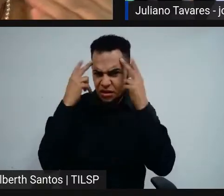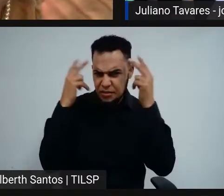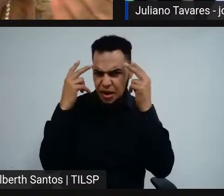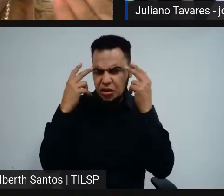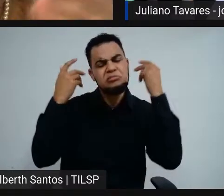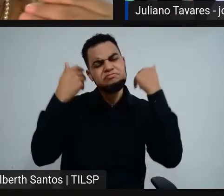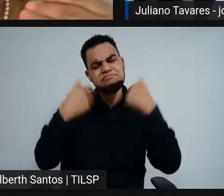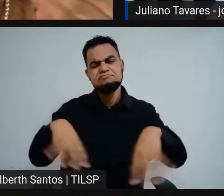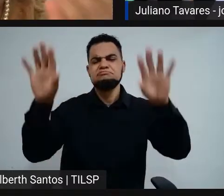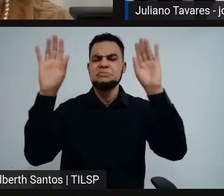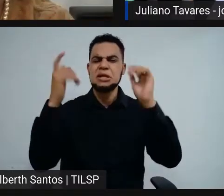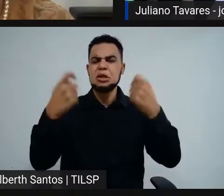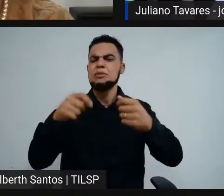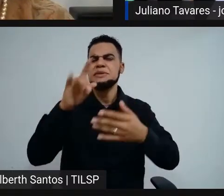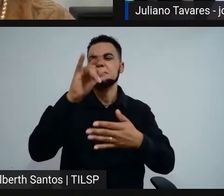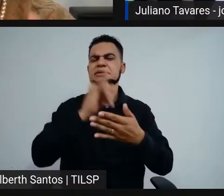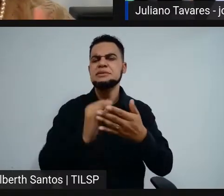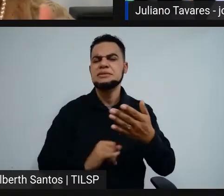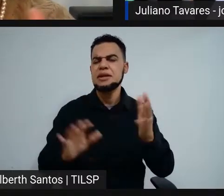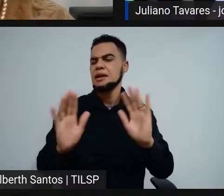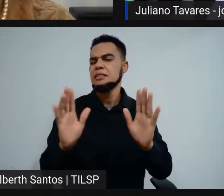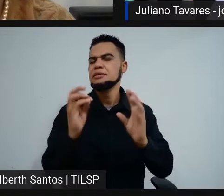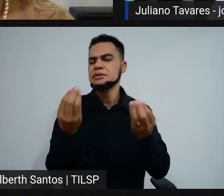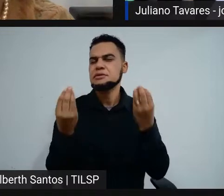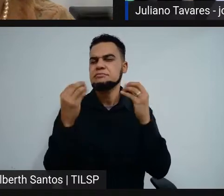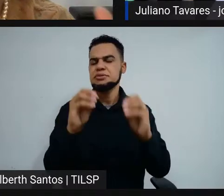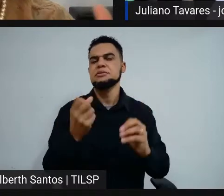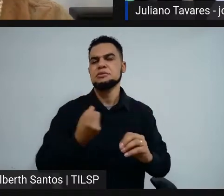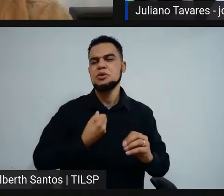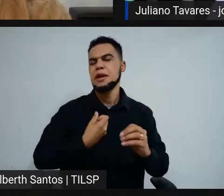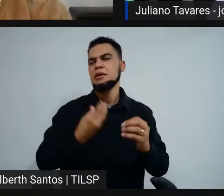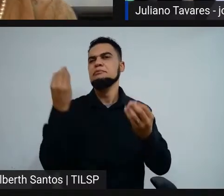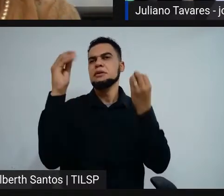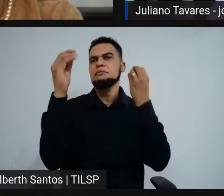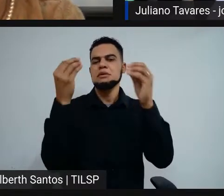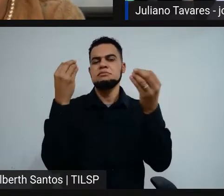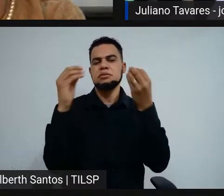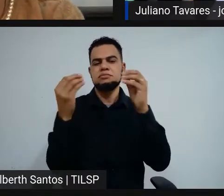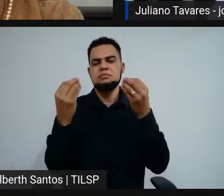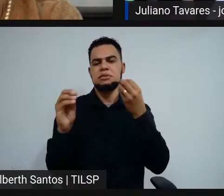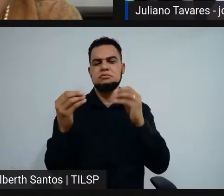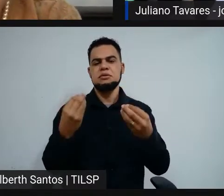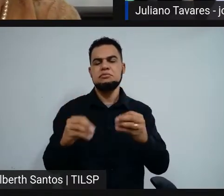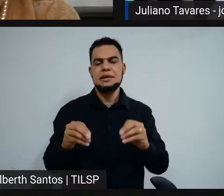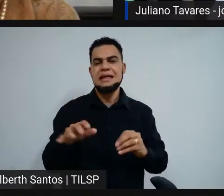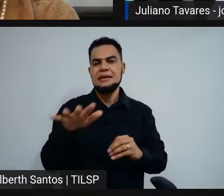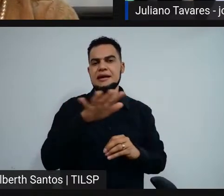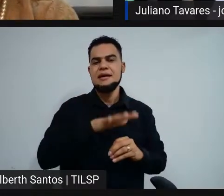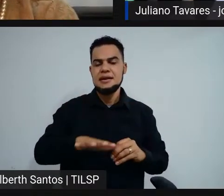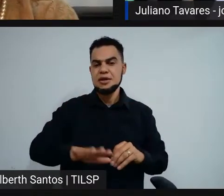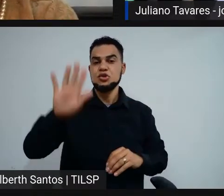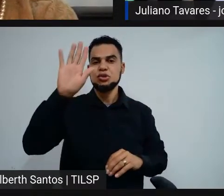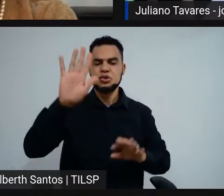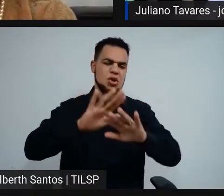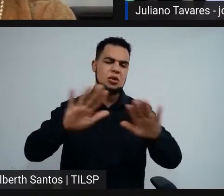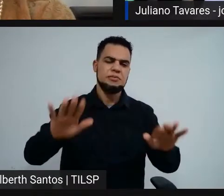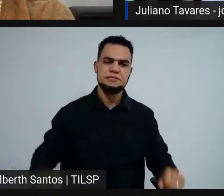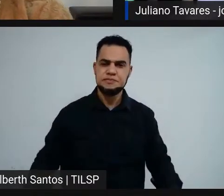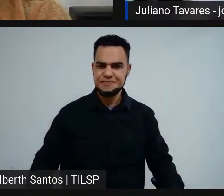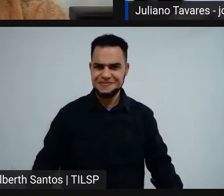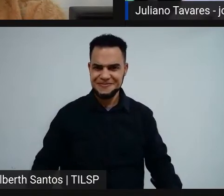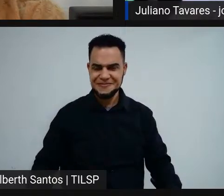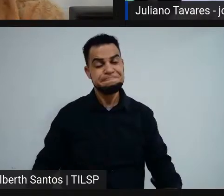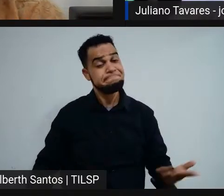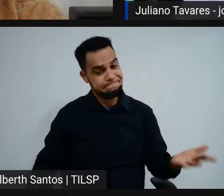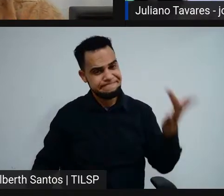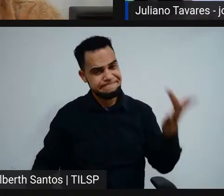é informar o número desses documentos na página do... na área do candidato. Então, tá fácil.